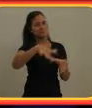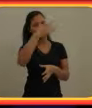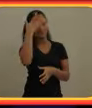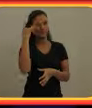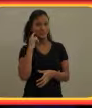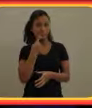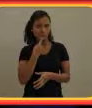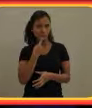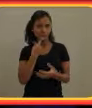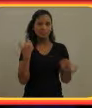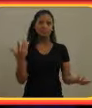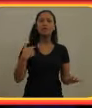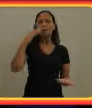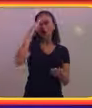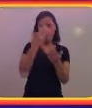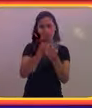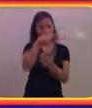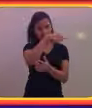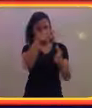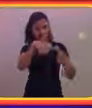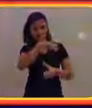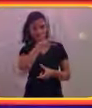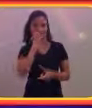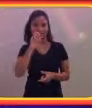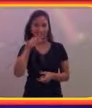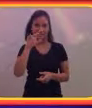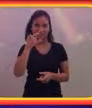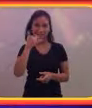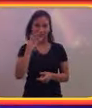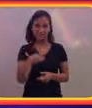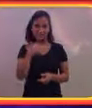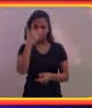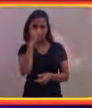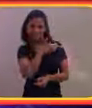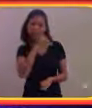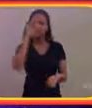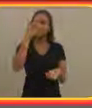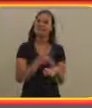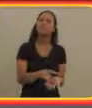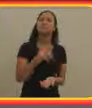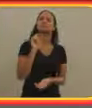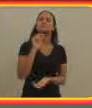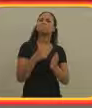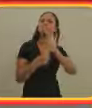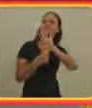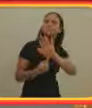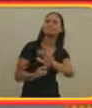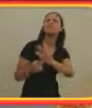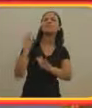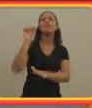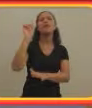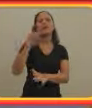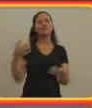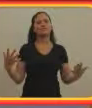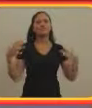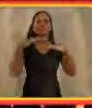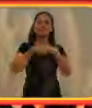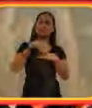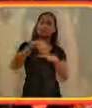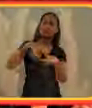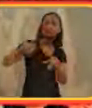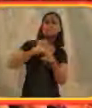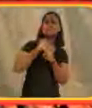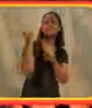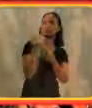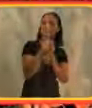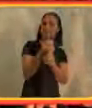oportunidades com pessoas surdas. Eu acredito que a Sense realmente é mais uma prova de que a inclusão social